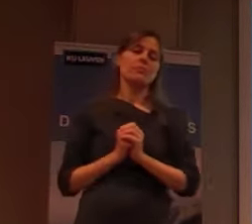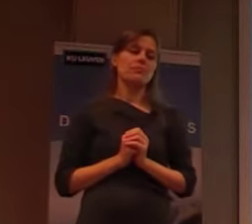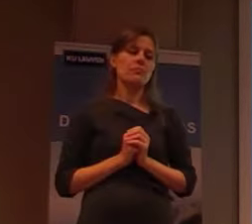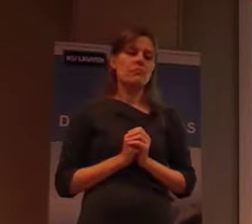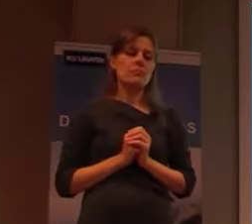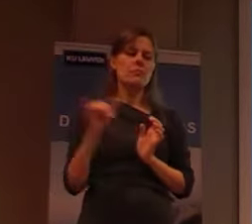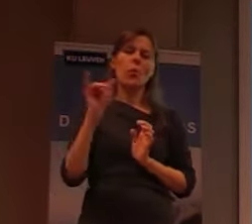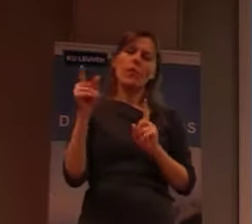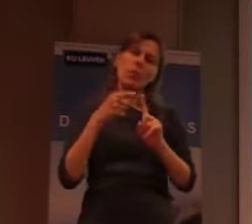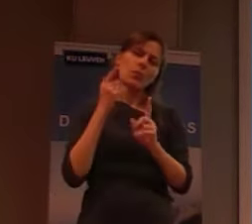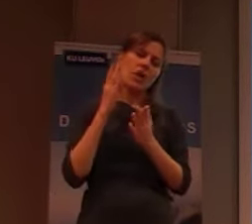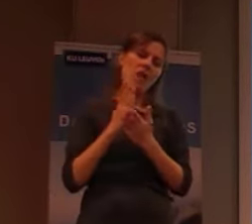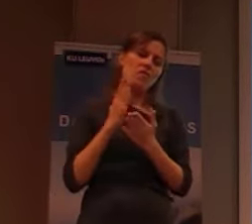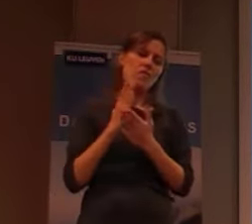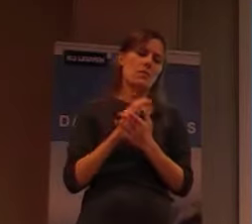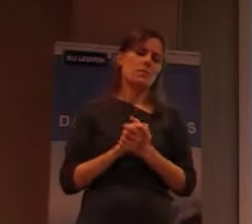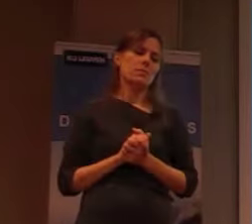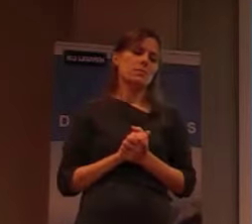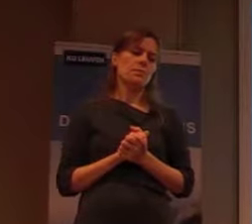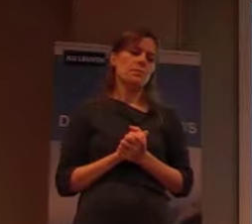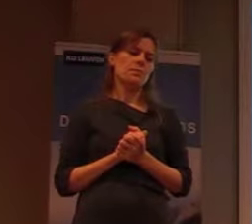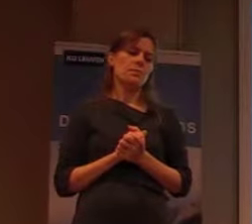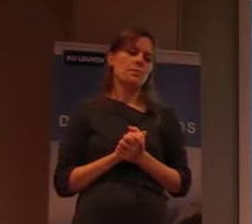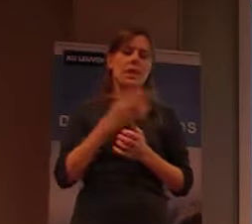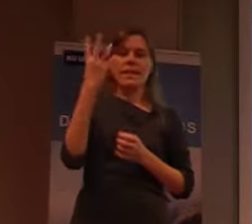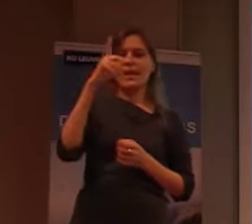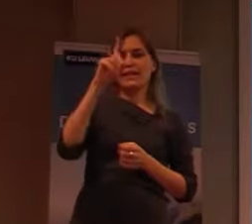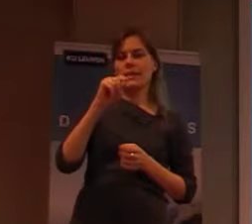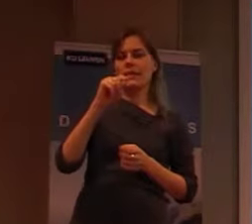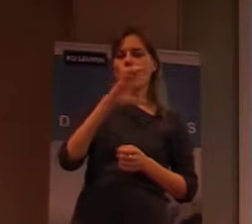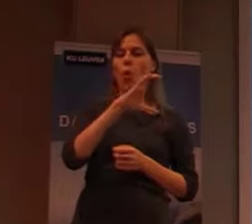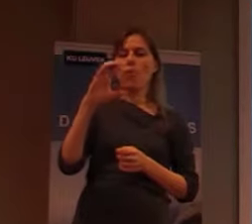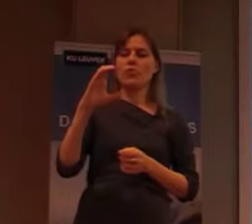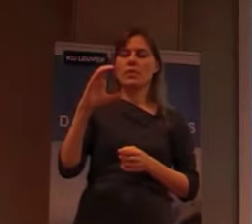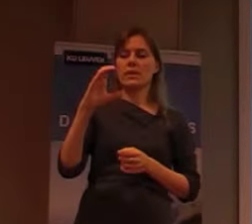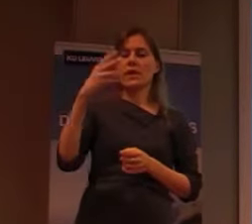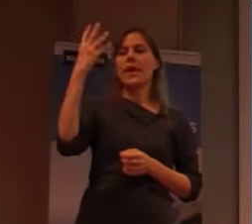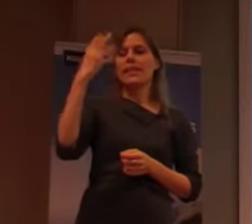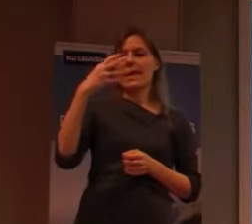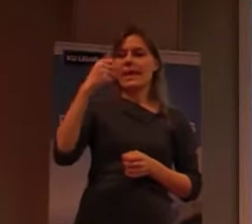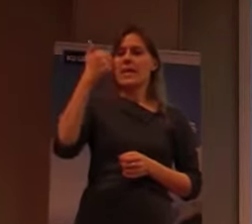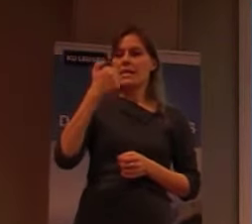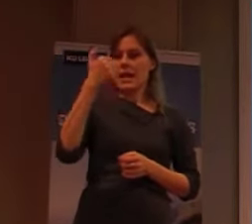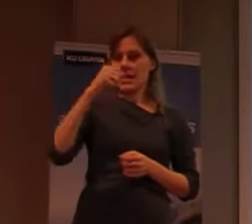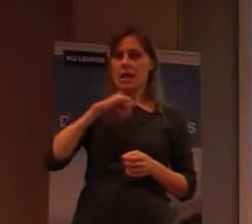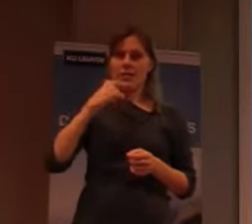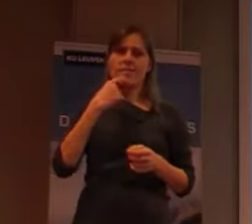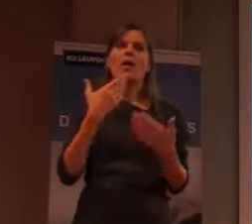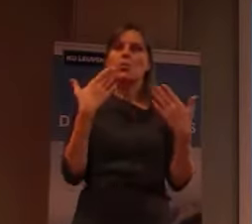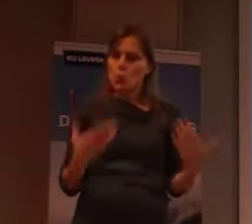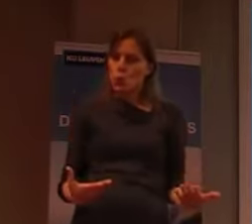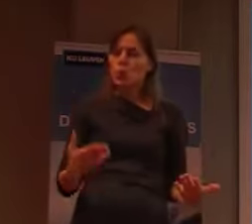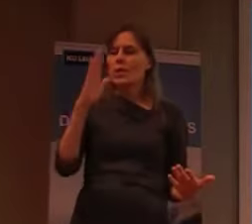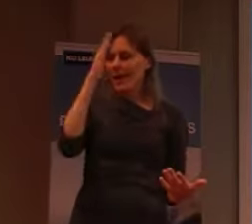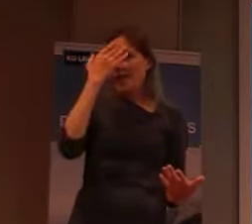gebeurd is, is dat men nu, dat men in 1969, heeft men gezegd, we kennen de ziekte